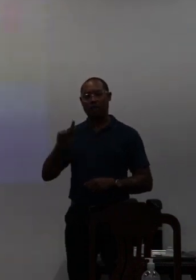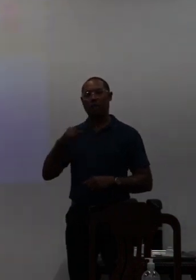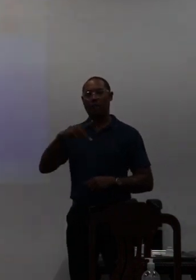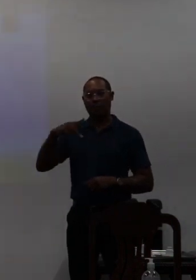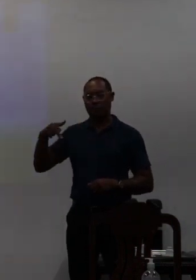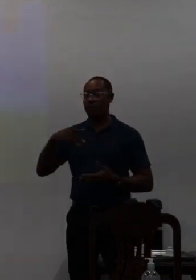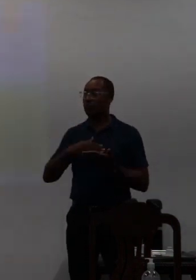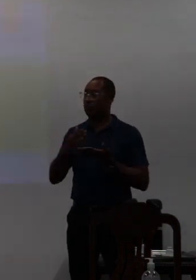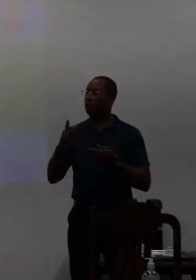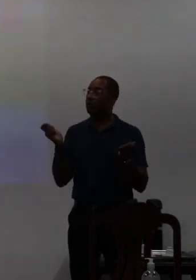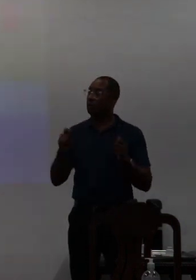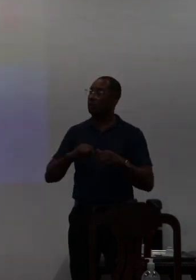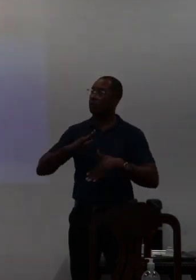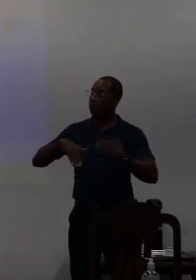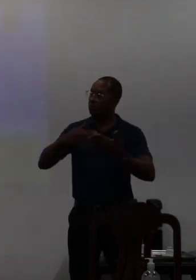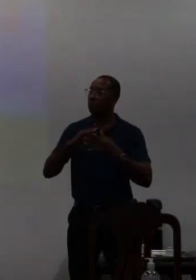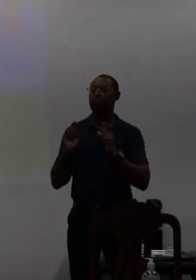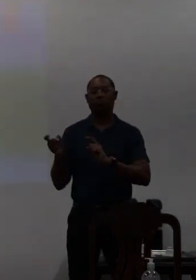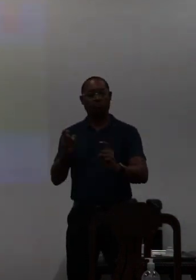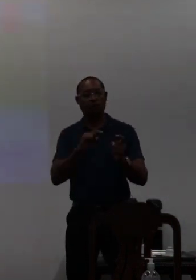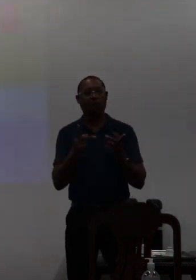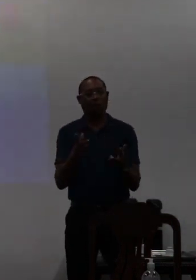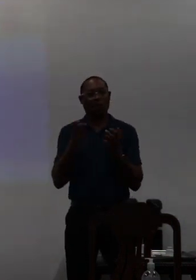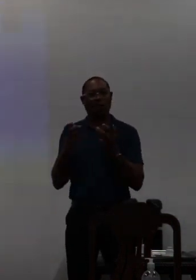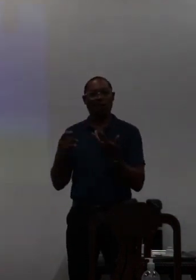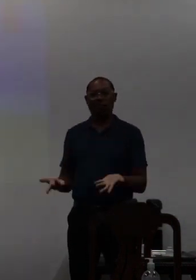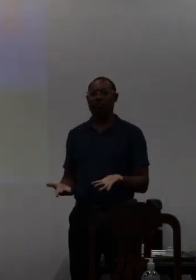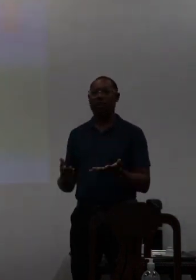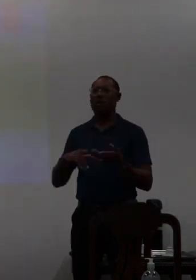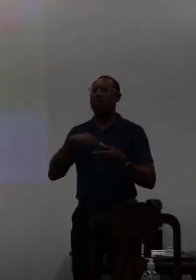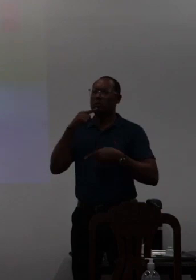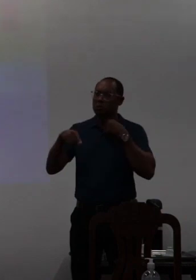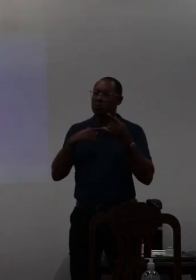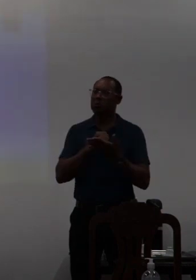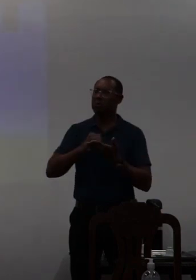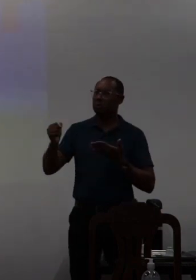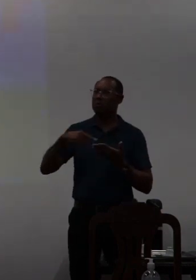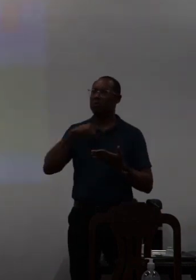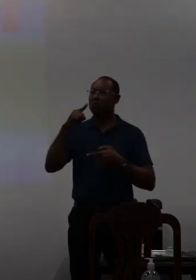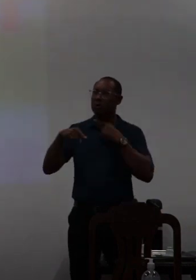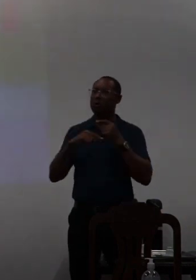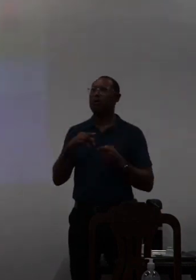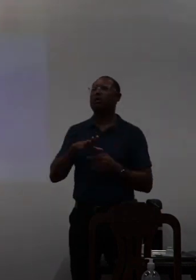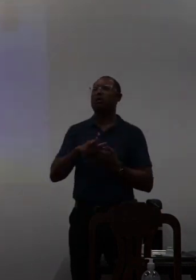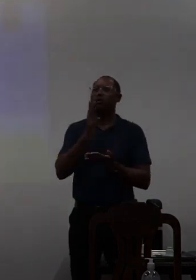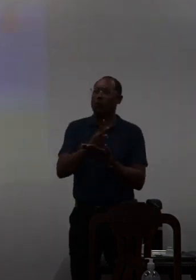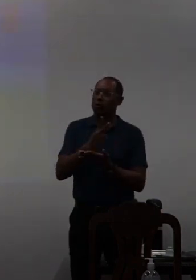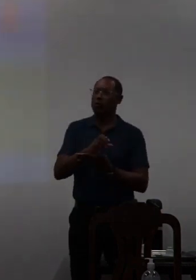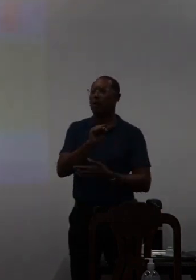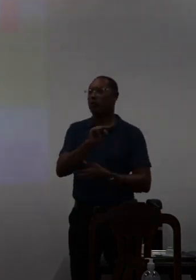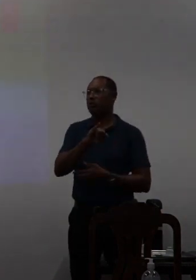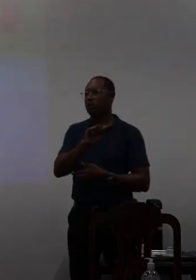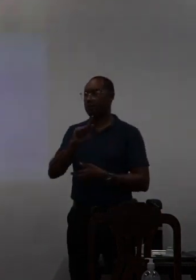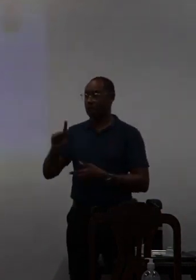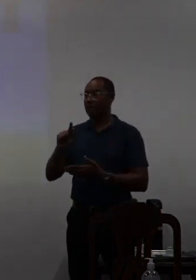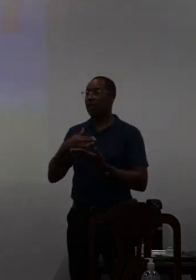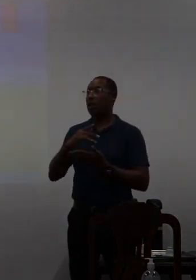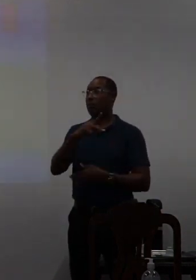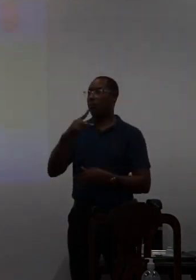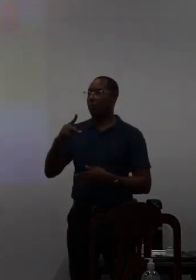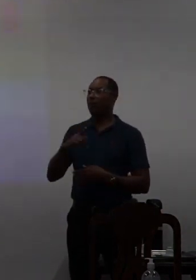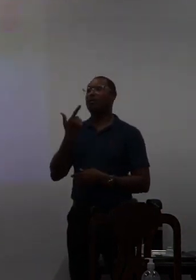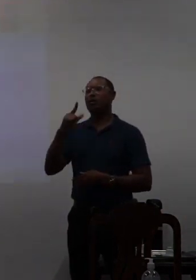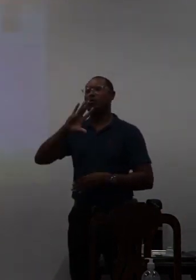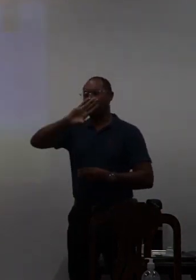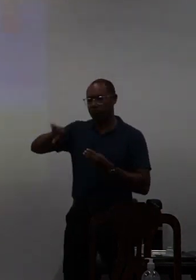dentro do processo de instituição a gente viu que não era possível manter o CINPP nós precisamos inserir uma